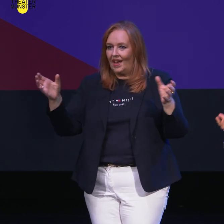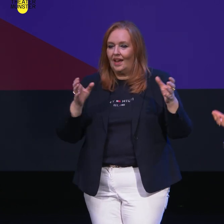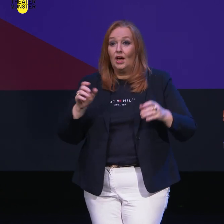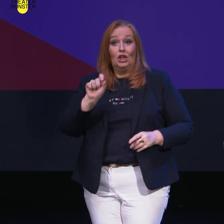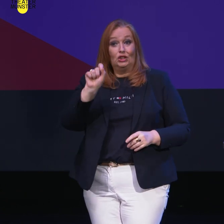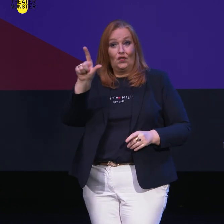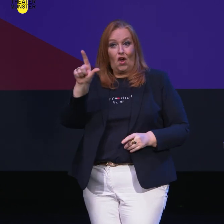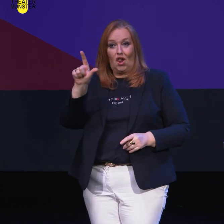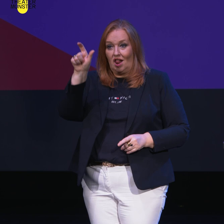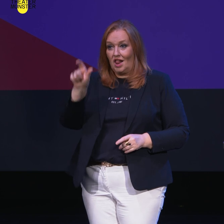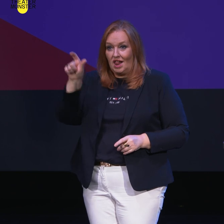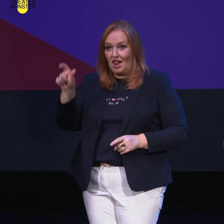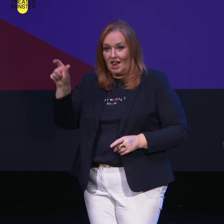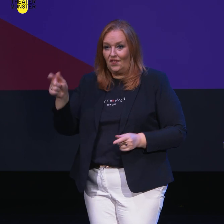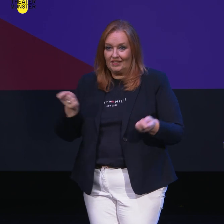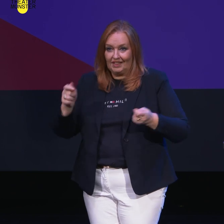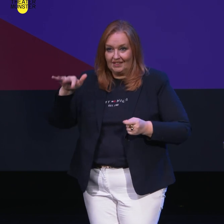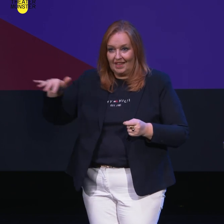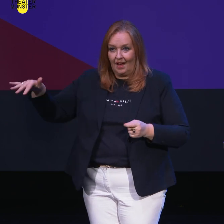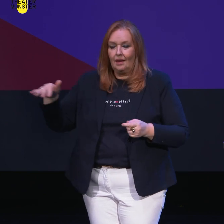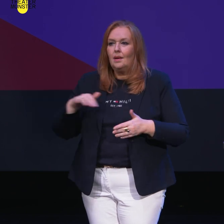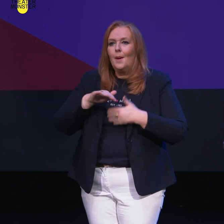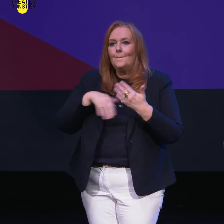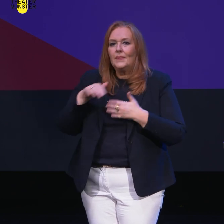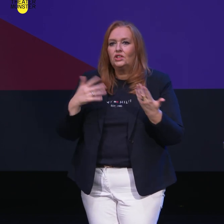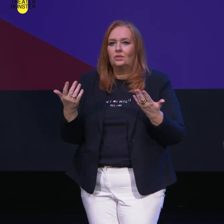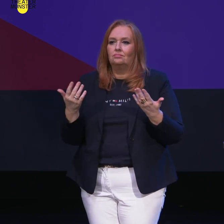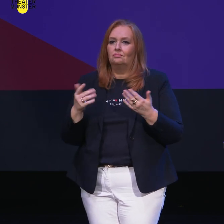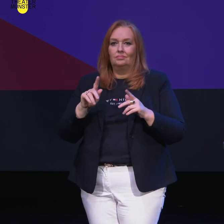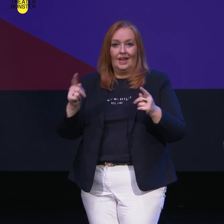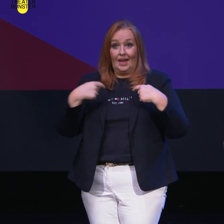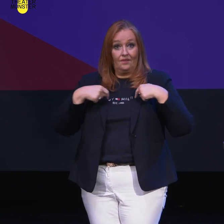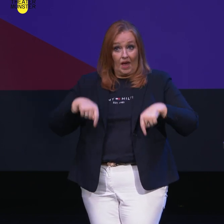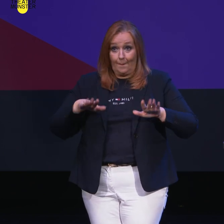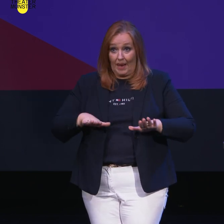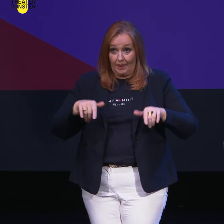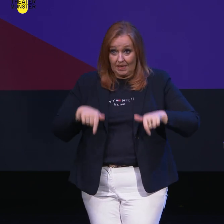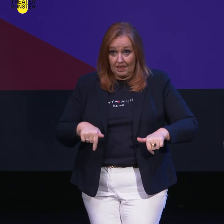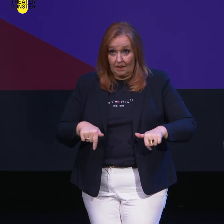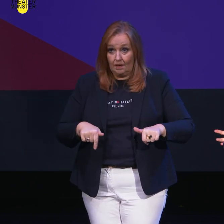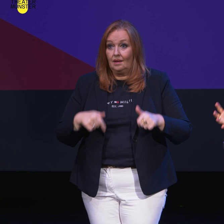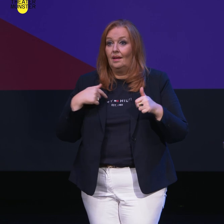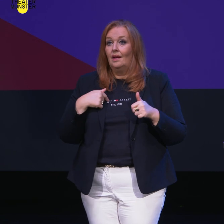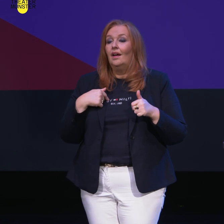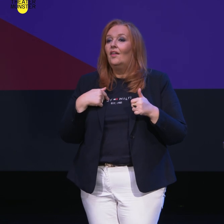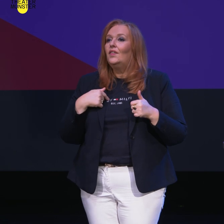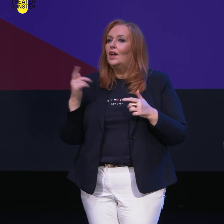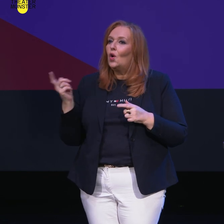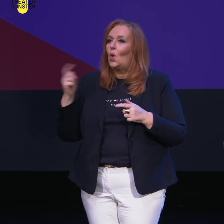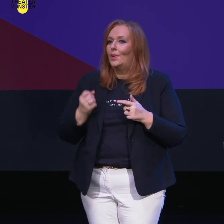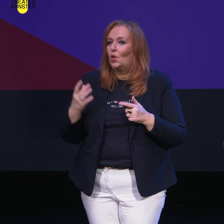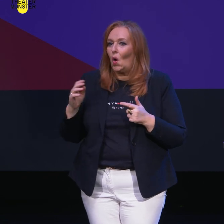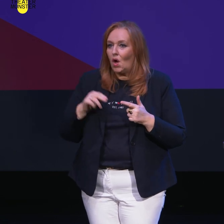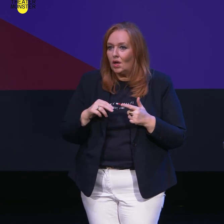haben zwölf Tänzerinnen und Tänzer, die eine Mischung sind aus denjenigen, die bei uns geblieben sind, die, die uns sozusagen mitkommen